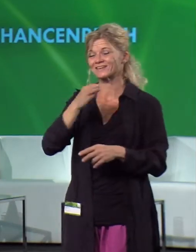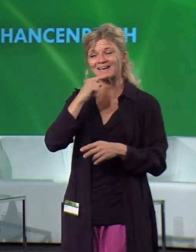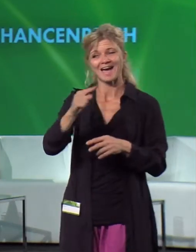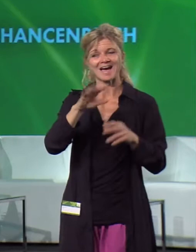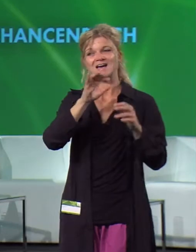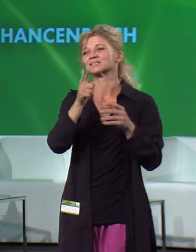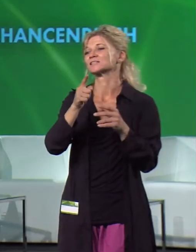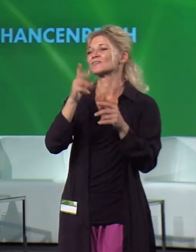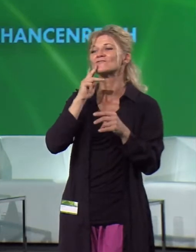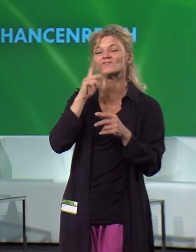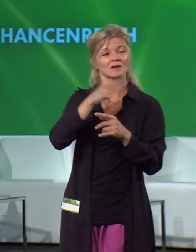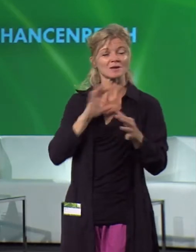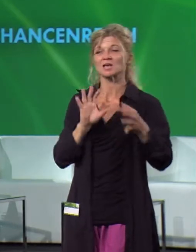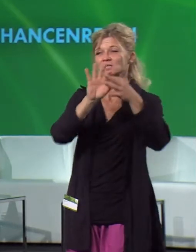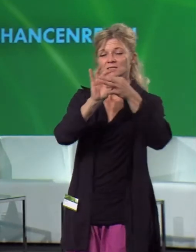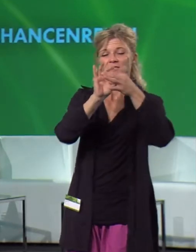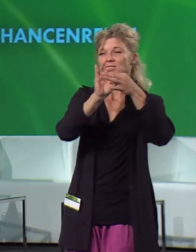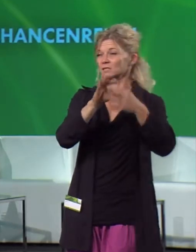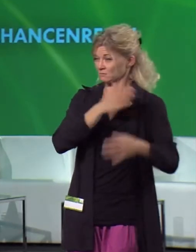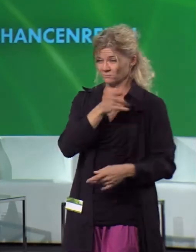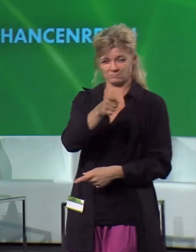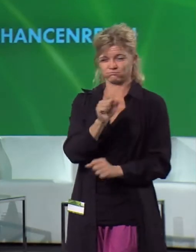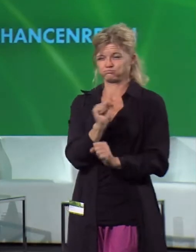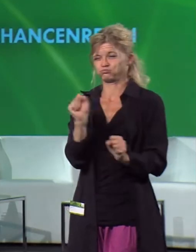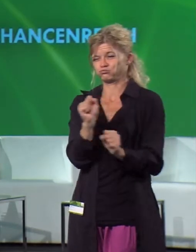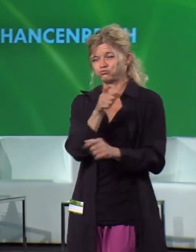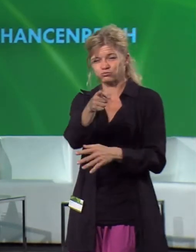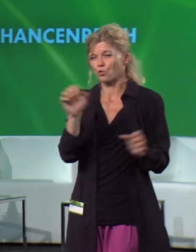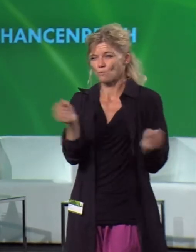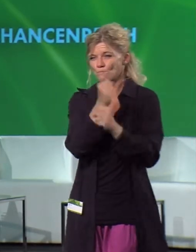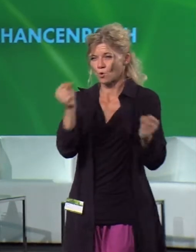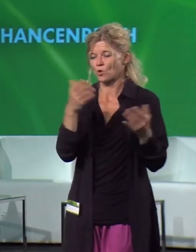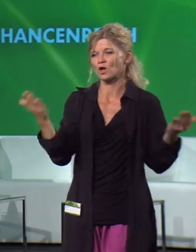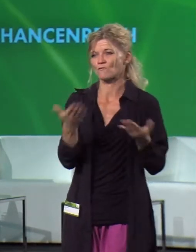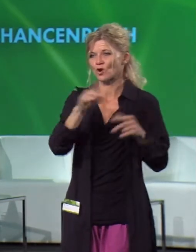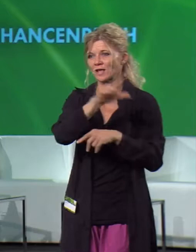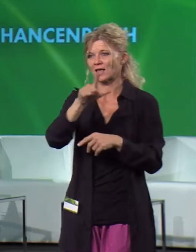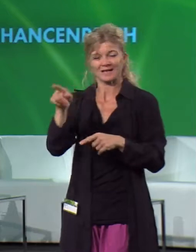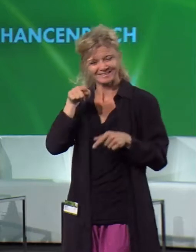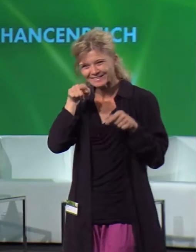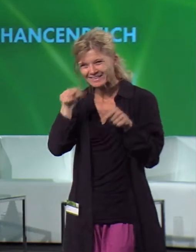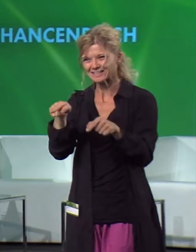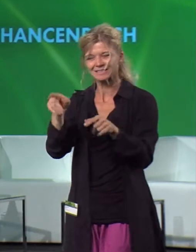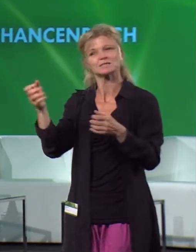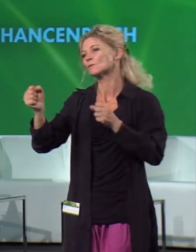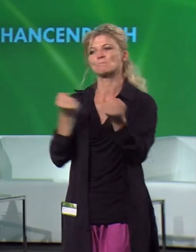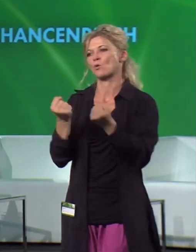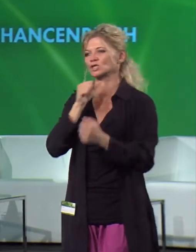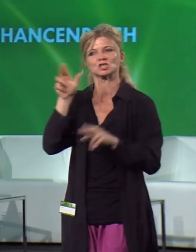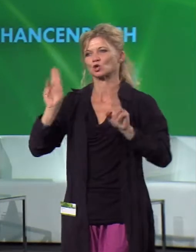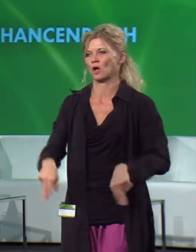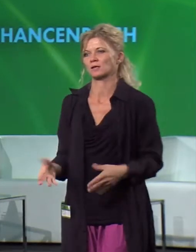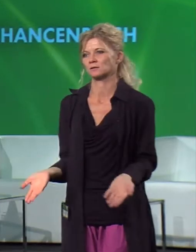höchst zweifelhafte Förderländer. Und das ist politisch unerträglich, politisch völlig unerträglich.